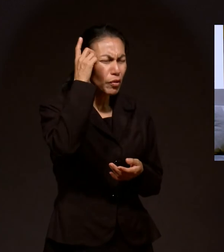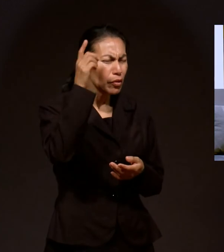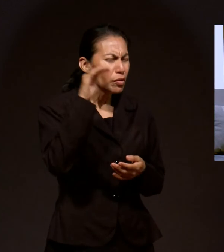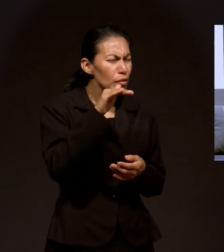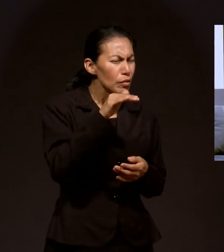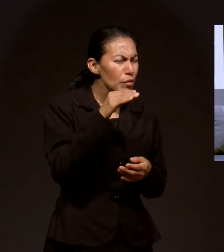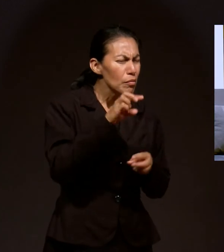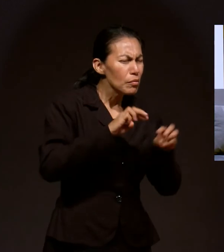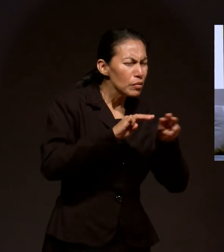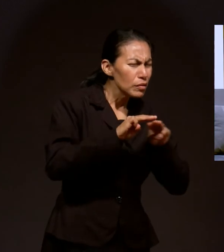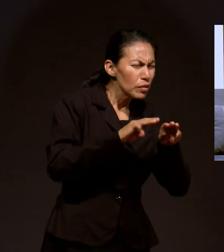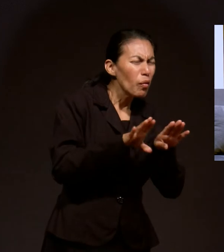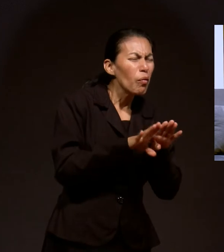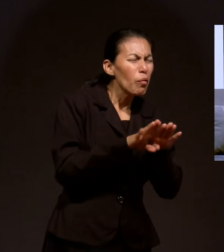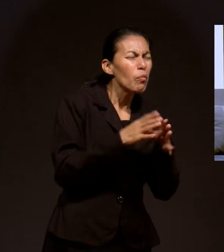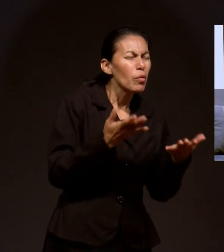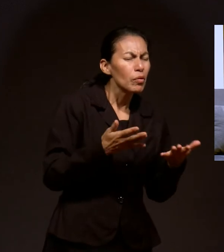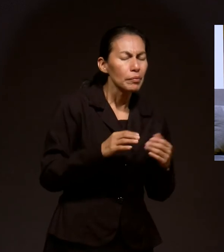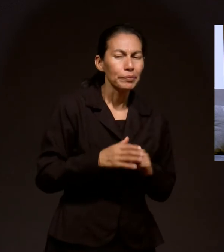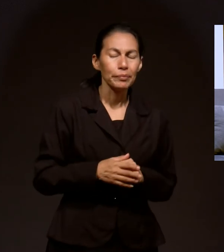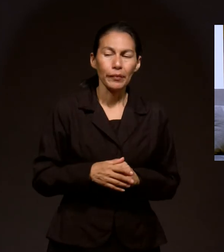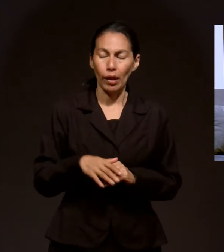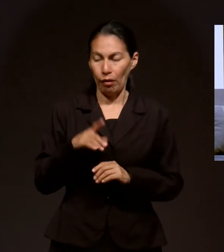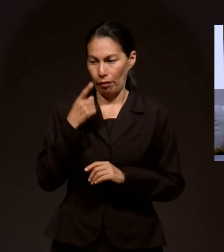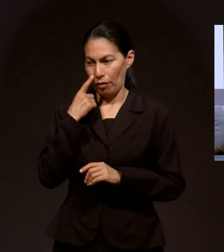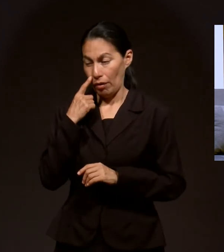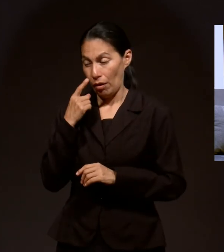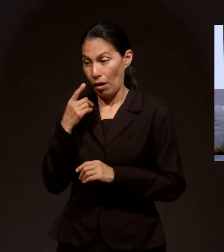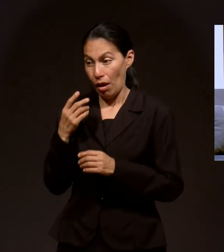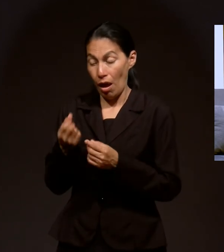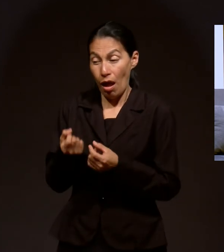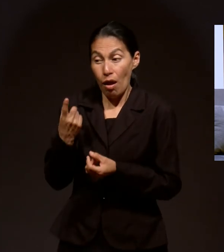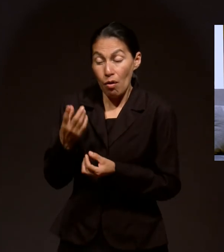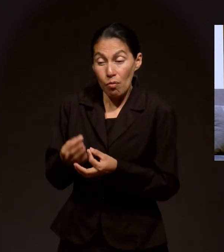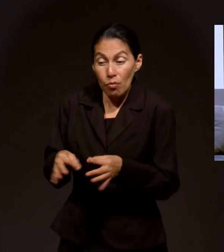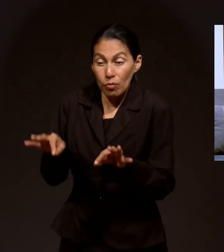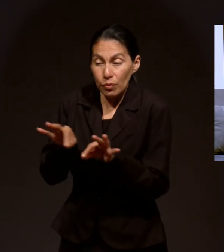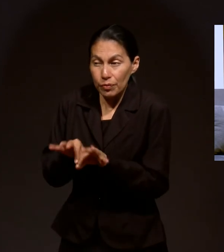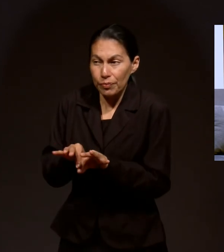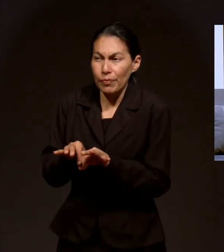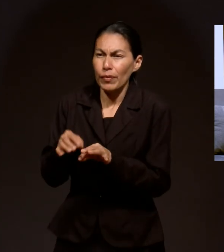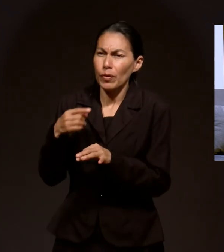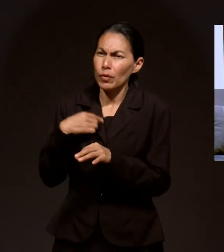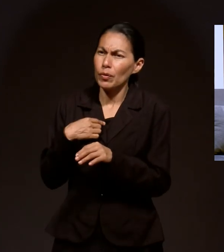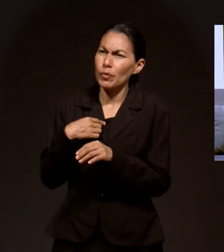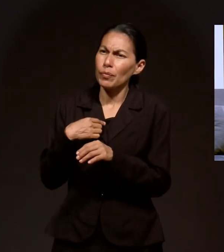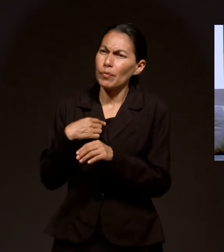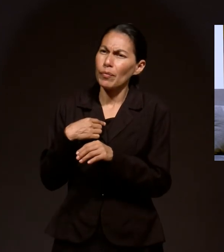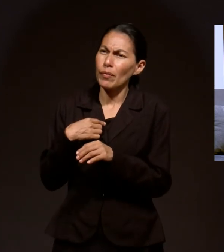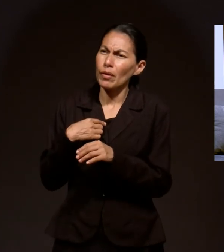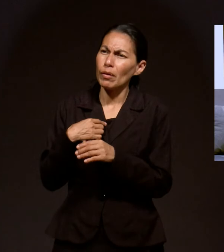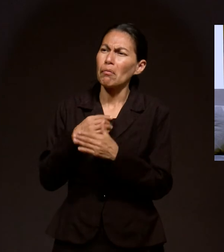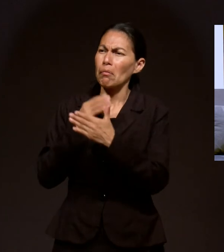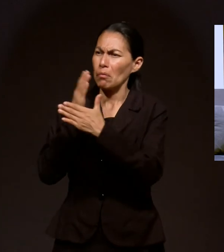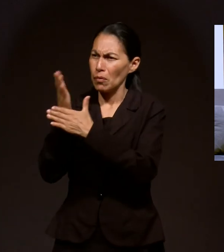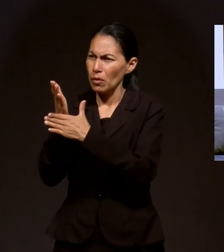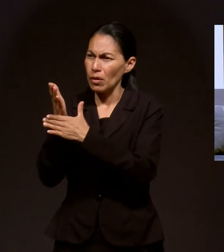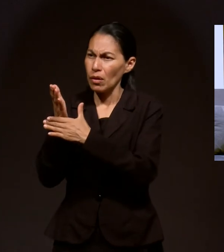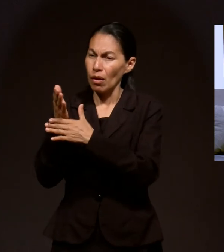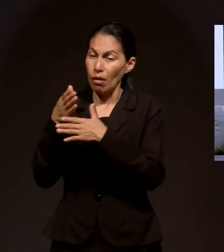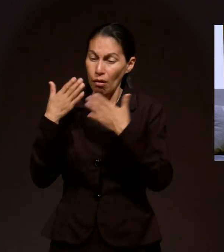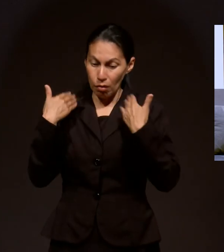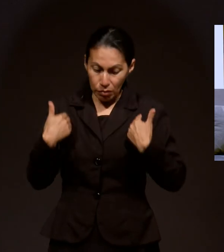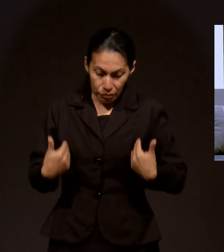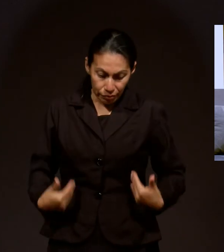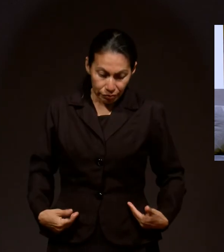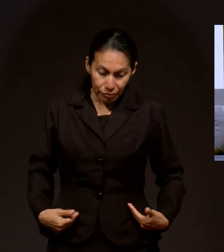una parte importante de la oración. Y es que cuando yo regreso, intento regresar otra vez a la iglesia, pues la ropa negra